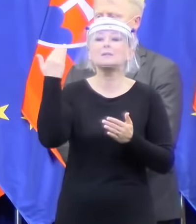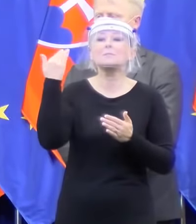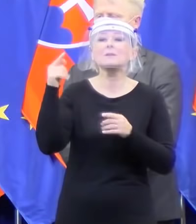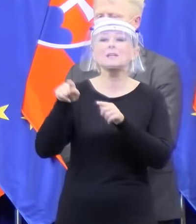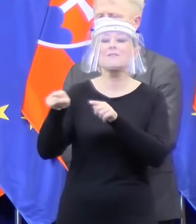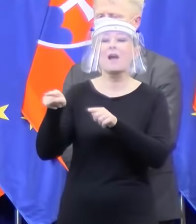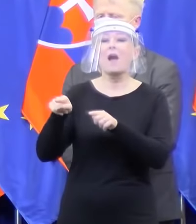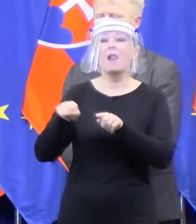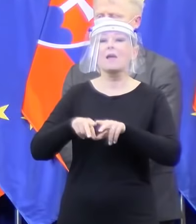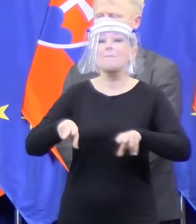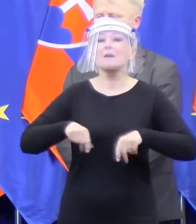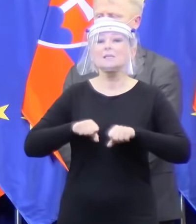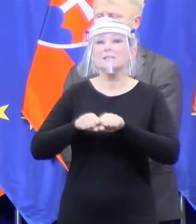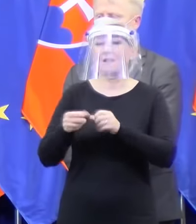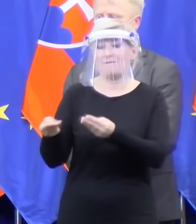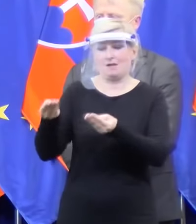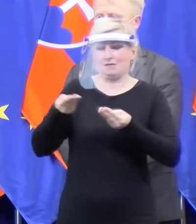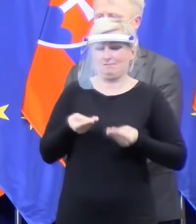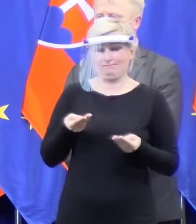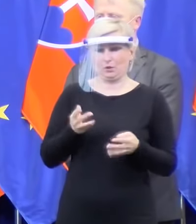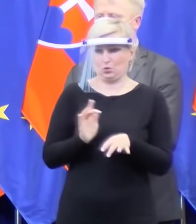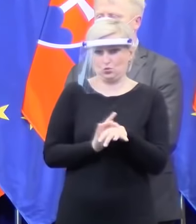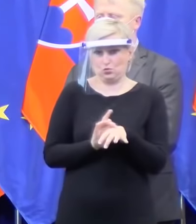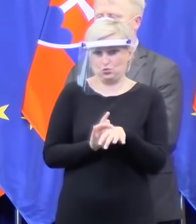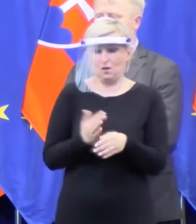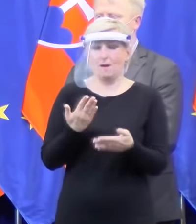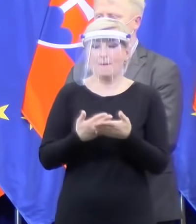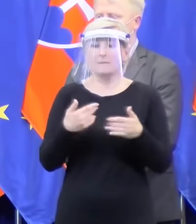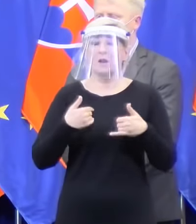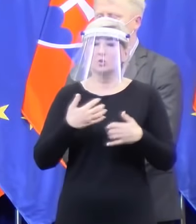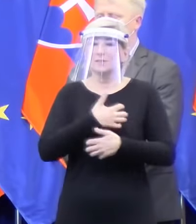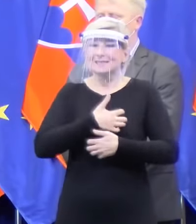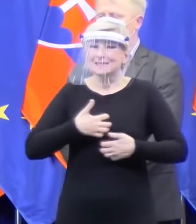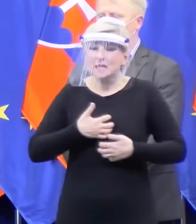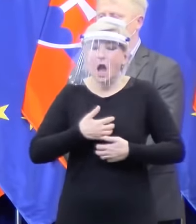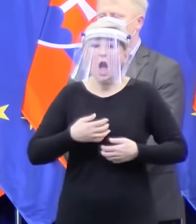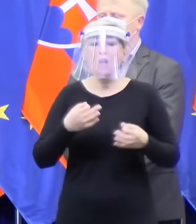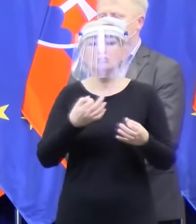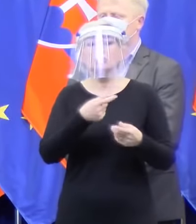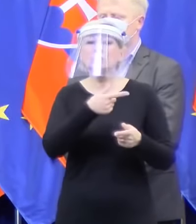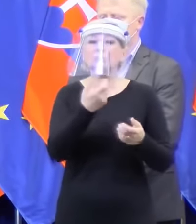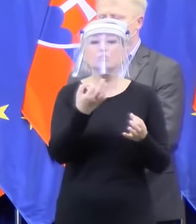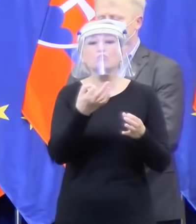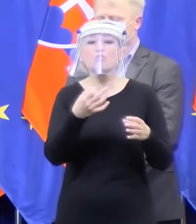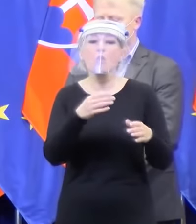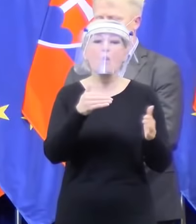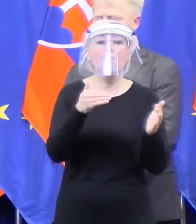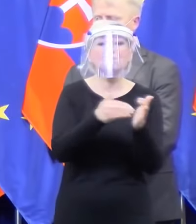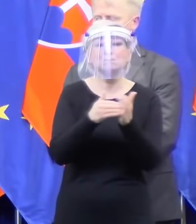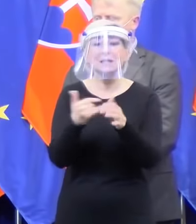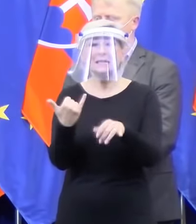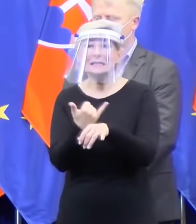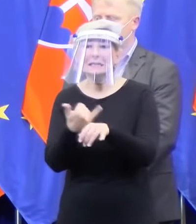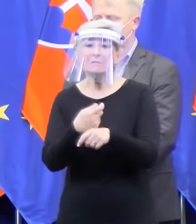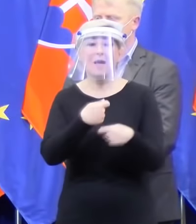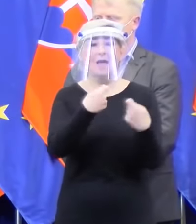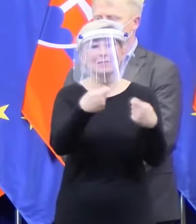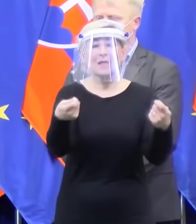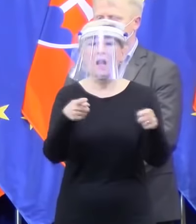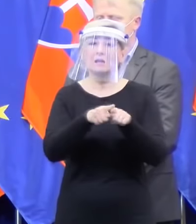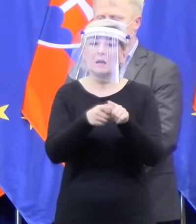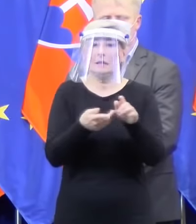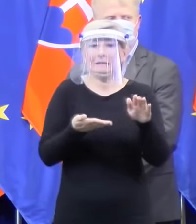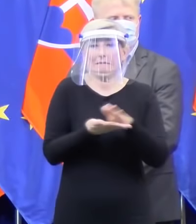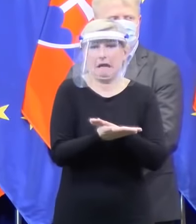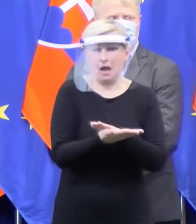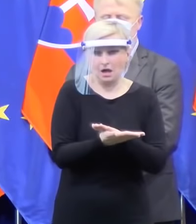dostali adekvátnu náhradu. Ale všade, zároveň sa budeme správať zodpovedne, sú na to aj postupy, protokoly zo